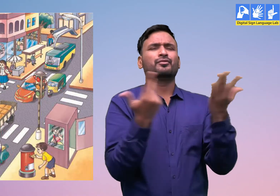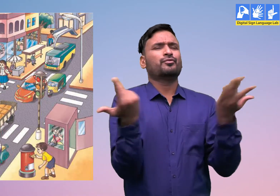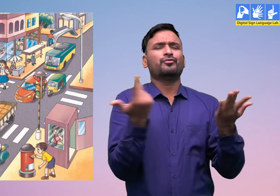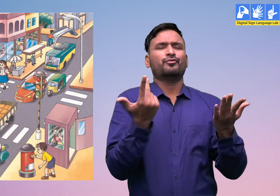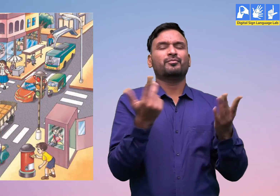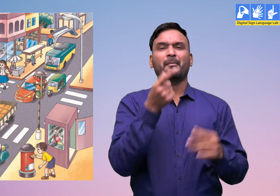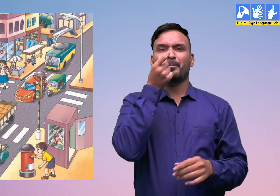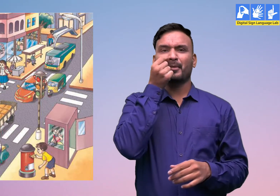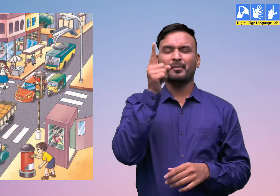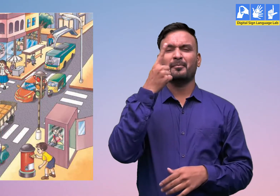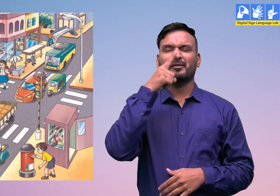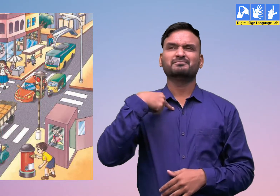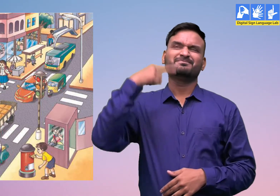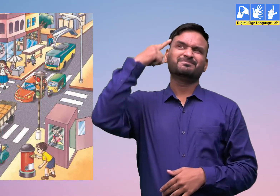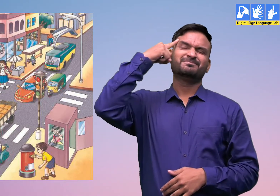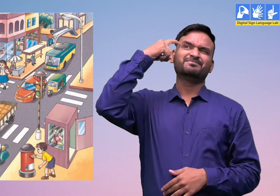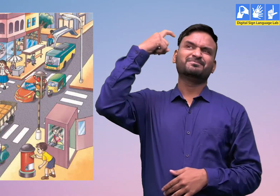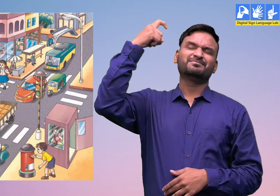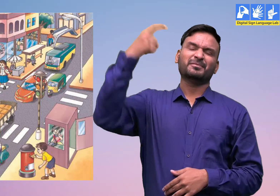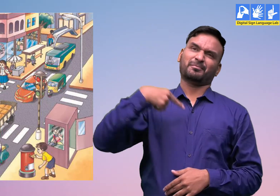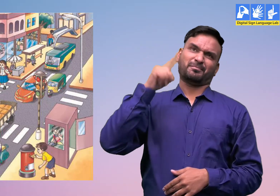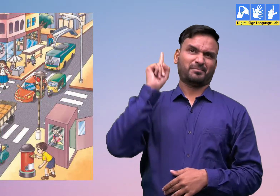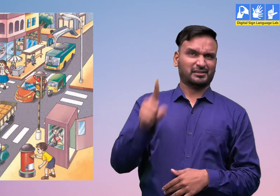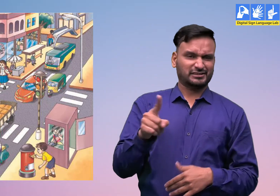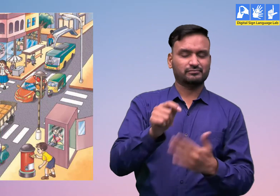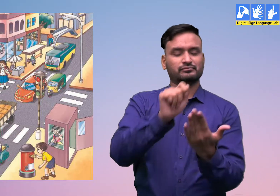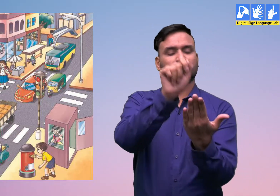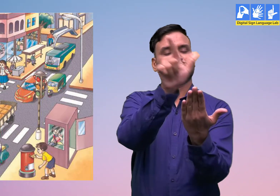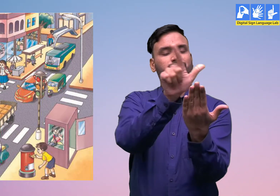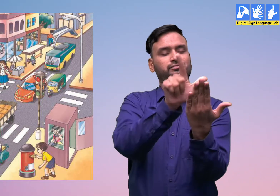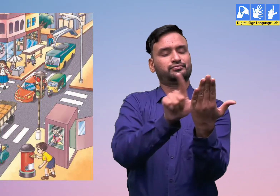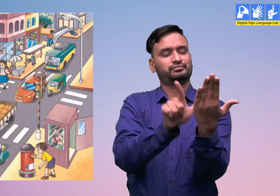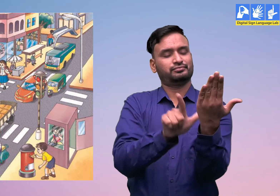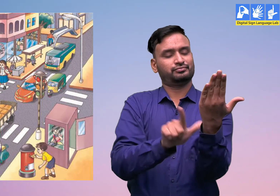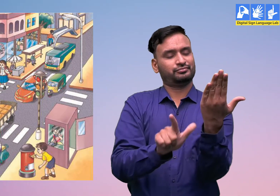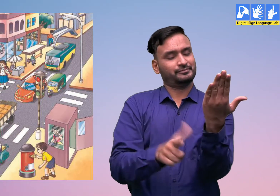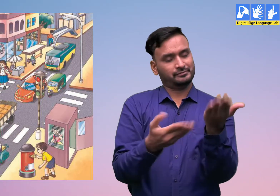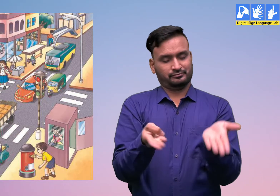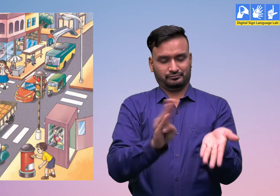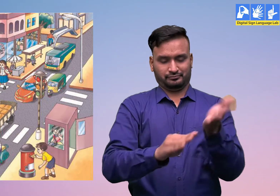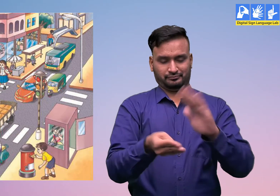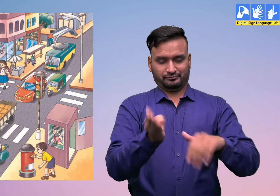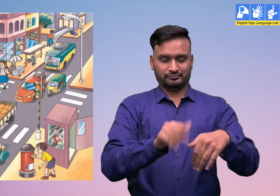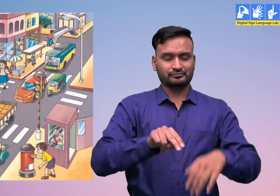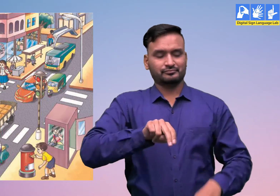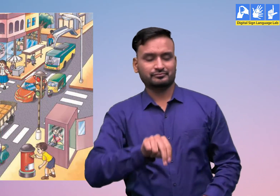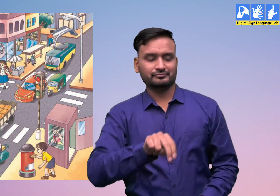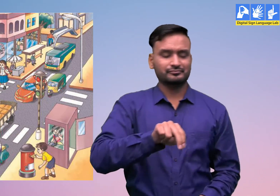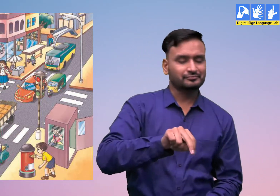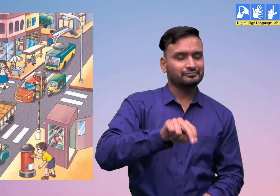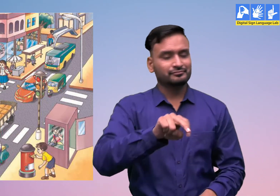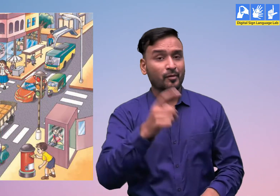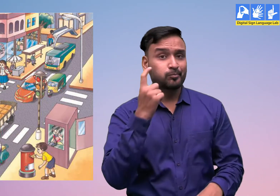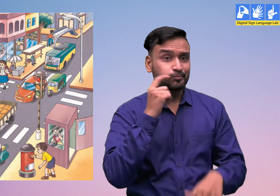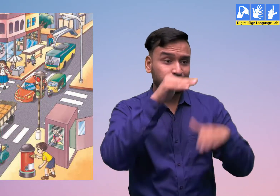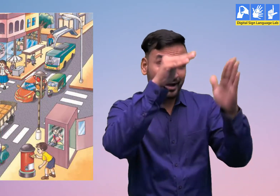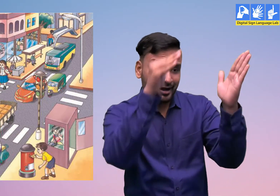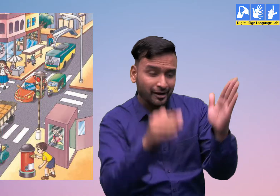इसके साथ में एक डाक काना है जहां एक बच्चा अपने पेरेंट्स को चिट्टी लिखना चाहता है उसने